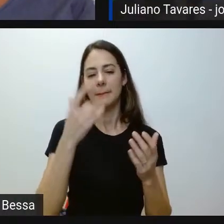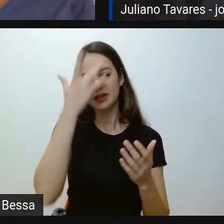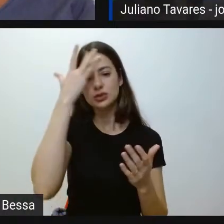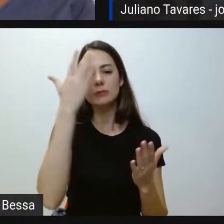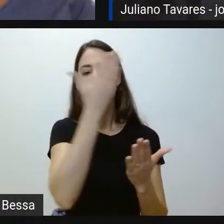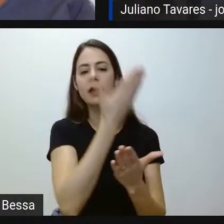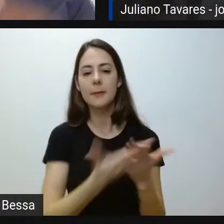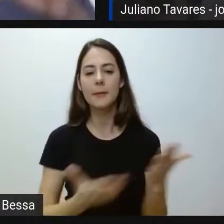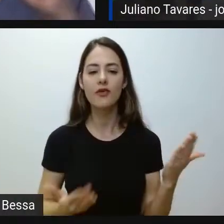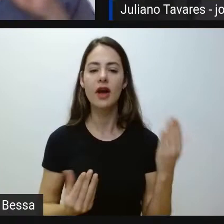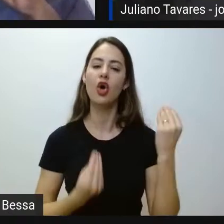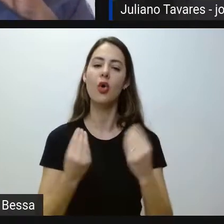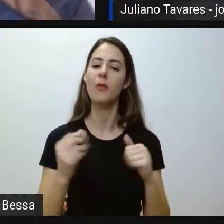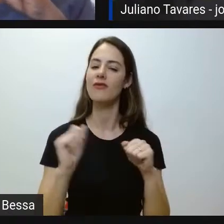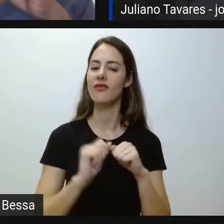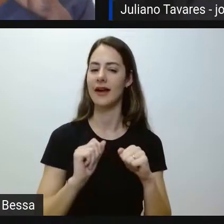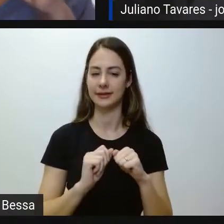não tem?